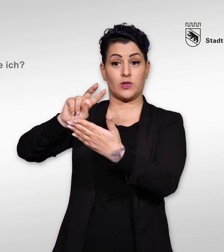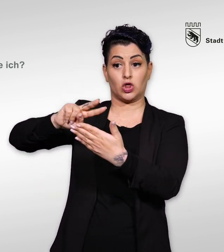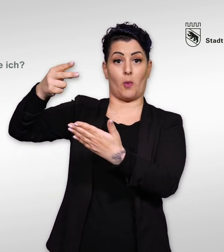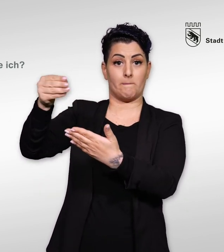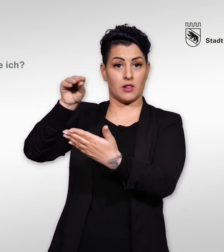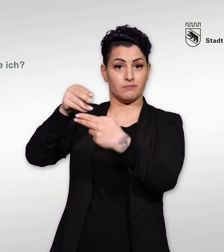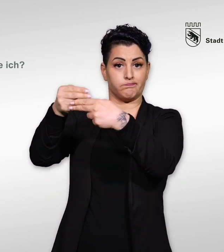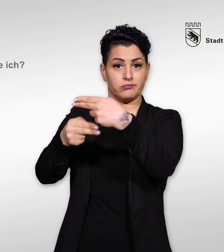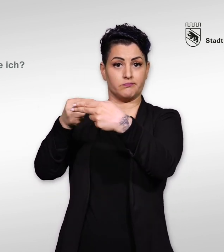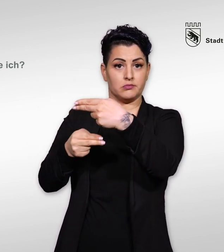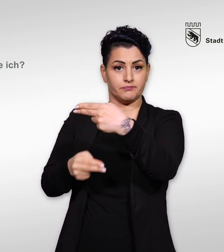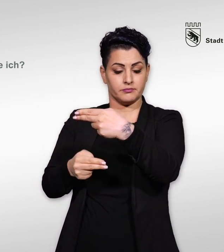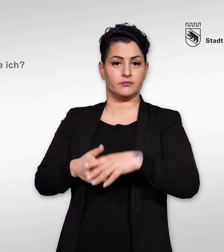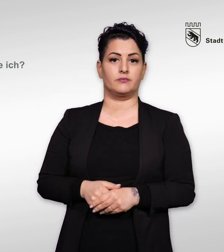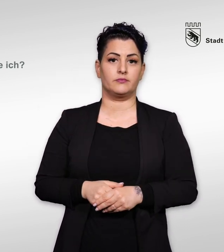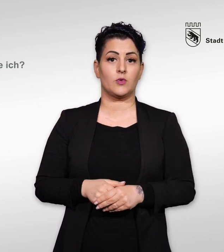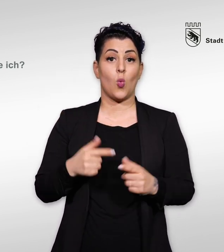aufführen oder die Listennummer ändern.